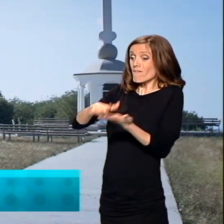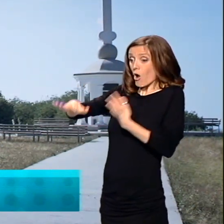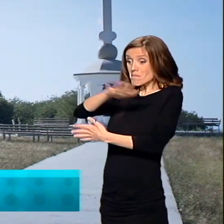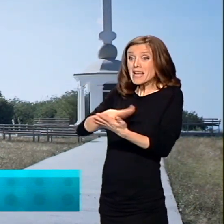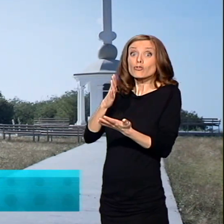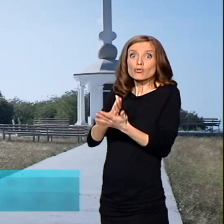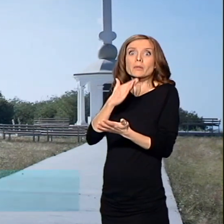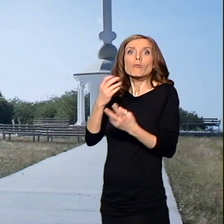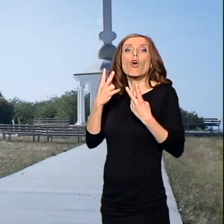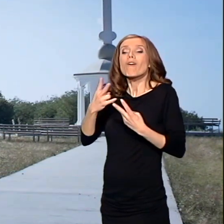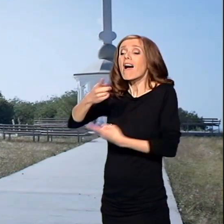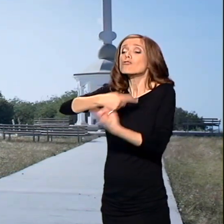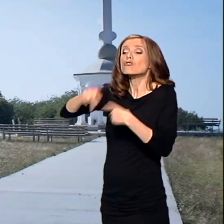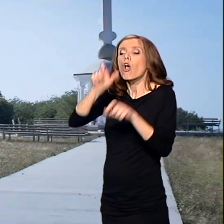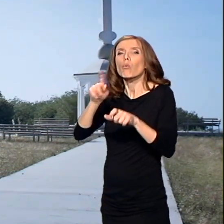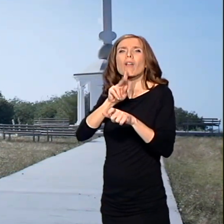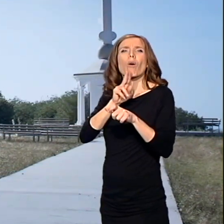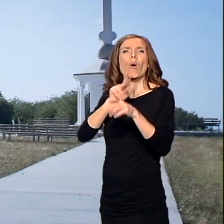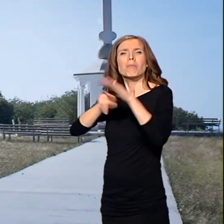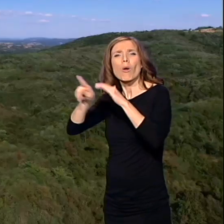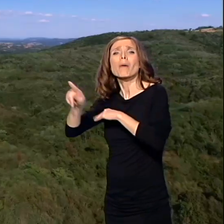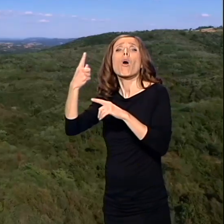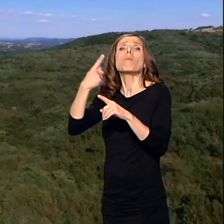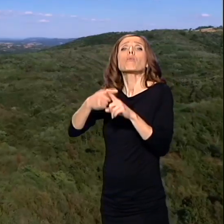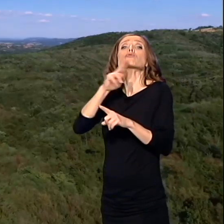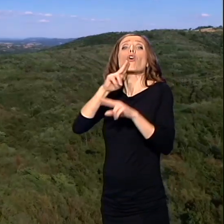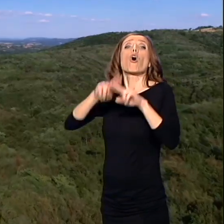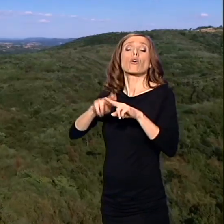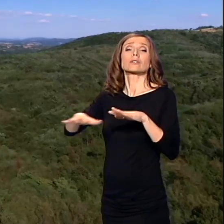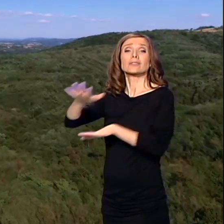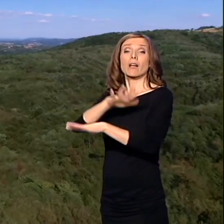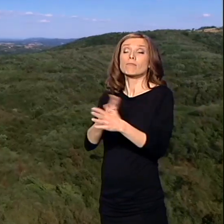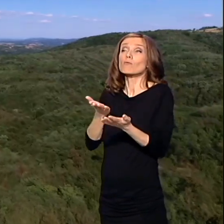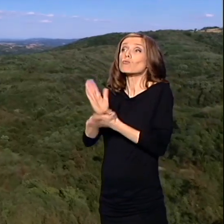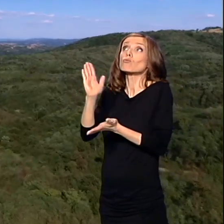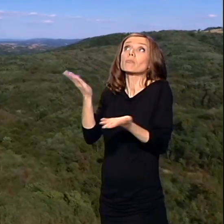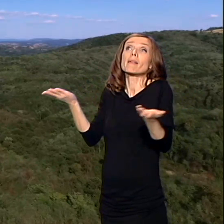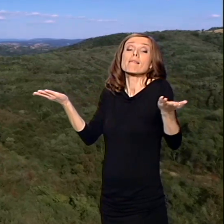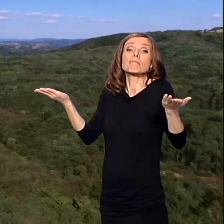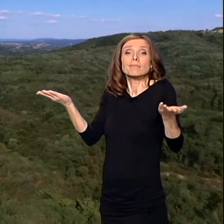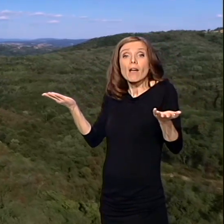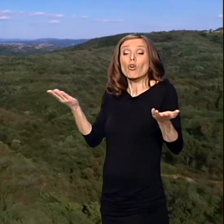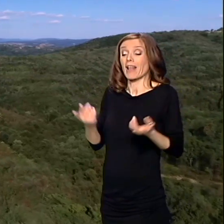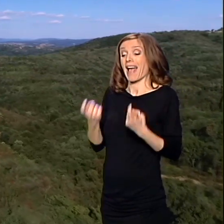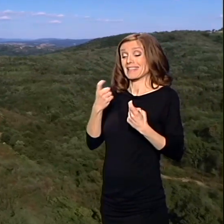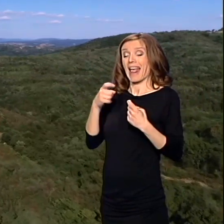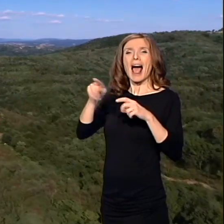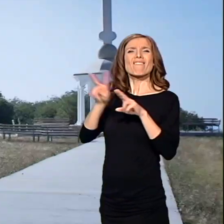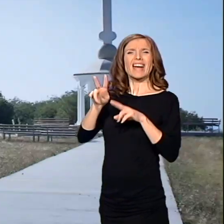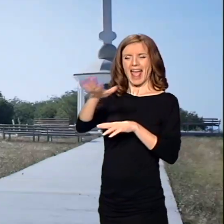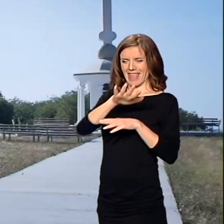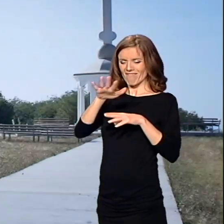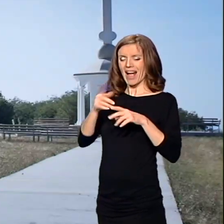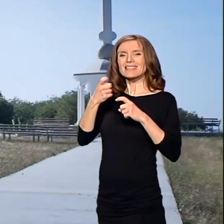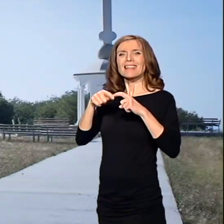i onih koji su otišli i onih koji su ostali. Sudbina je nekako odredila da upravo sela podno Vranjevca